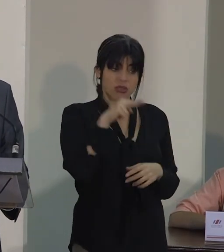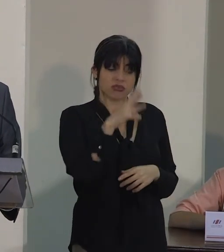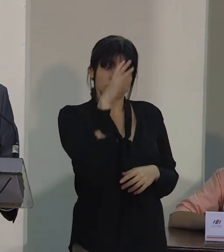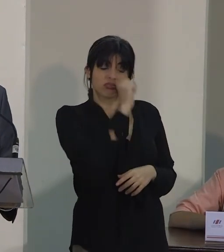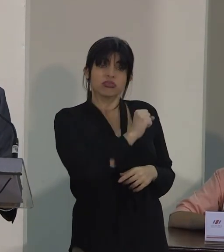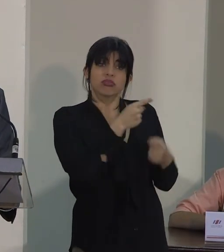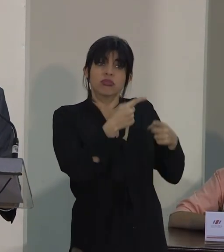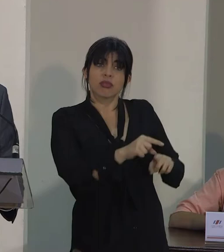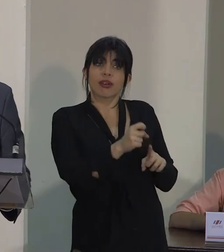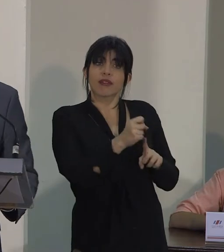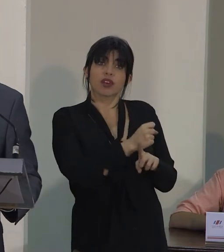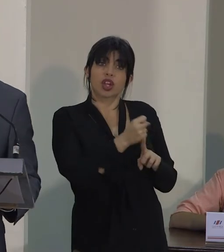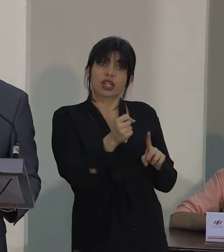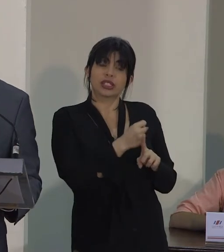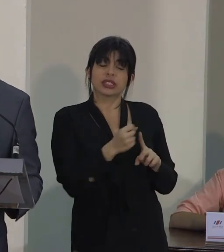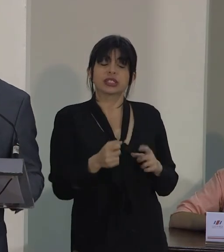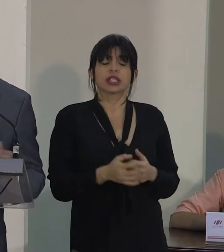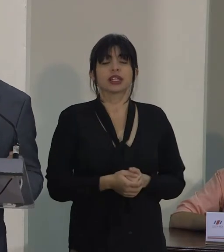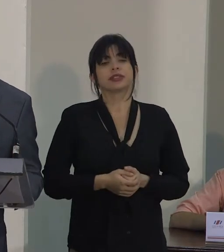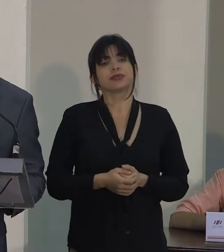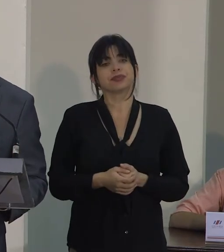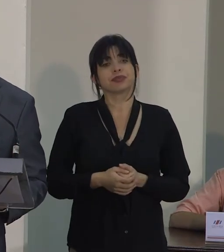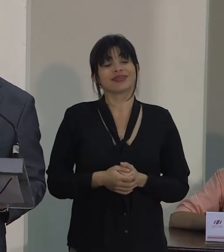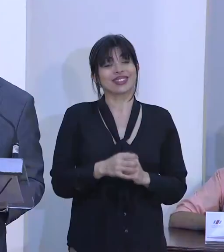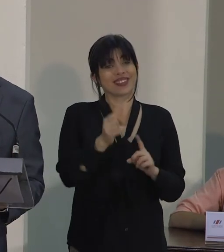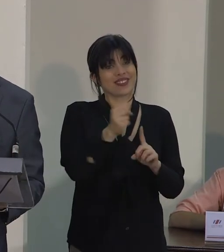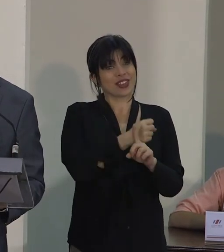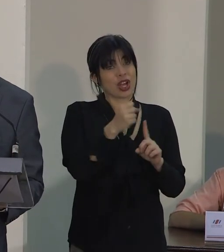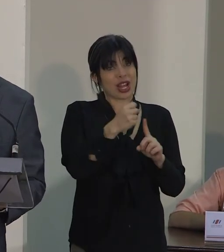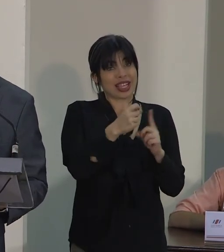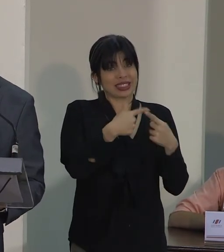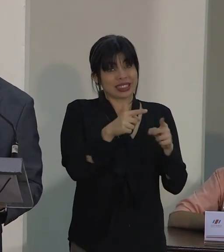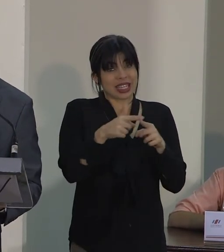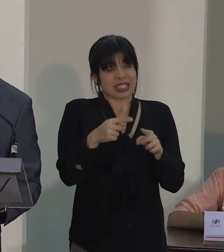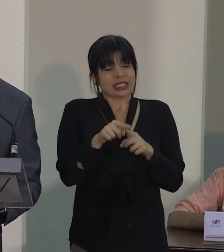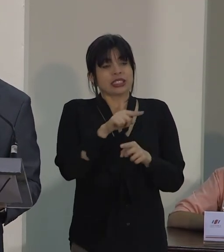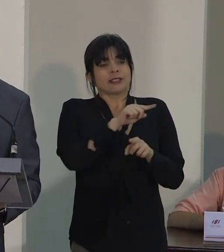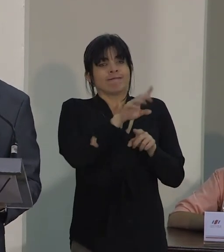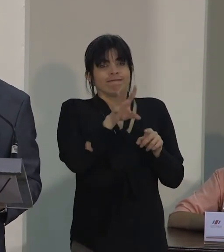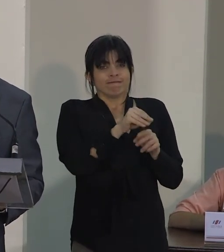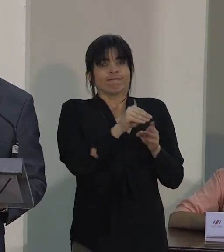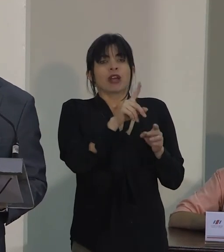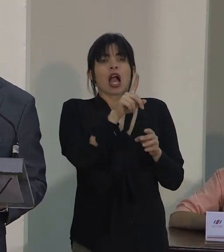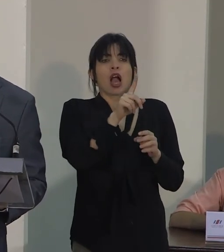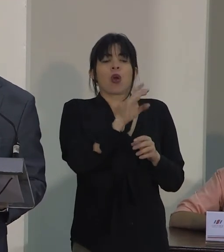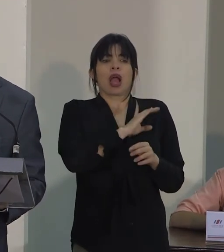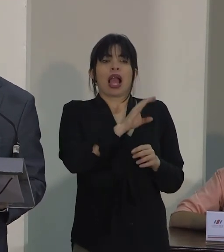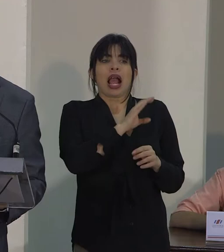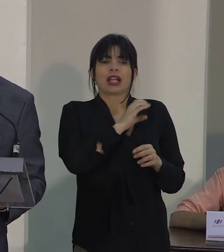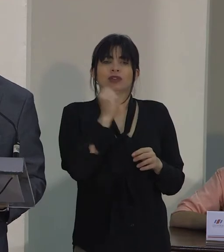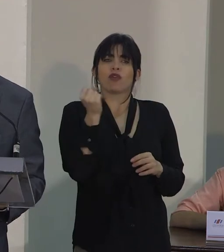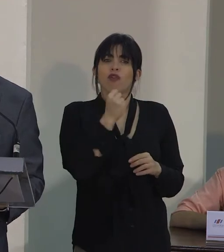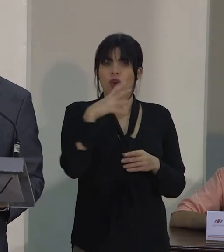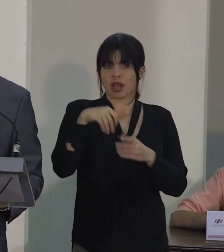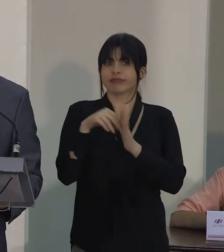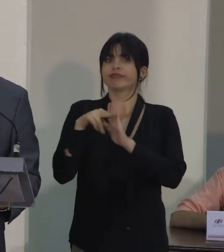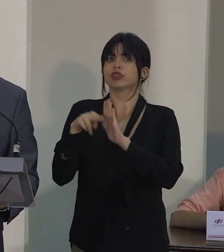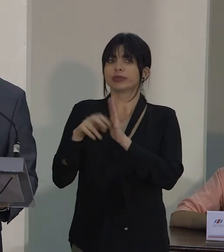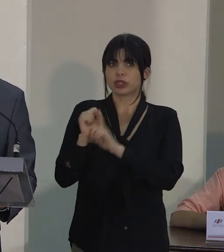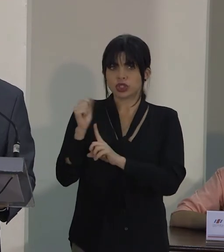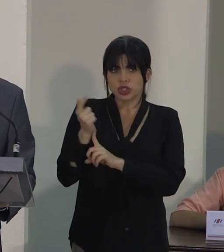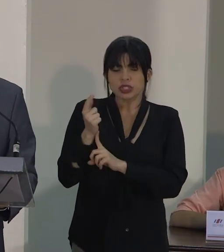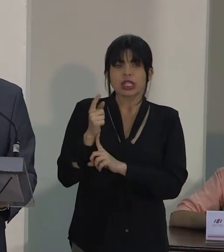manifestaciones de las violencias. Las violencias tienen un determinante fuerte en la norma social y en las